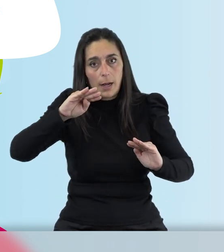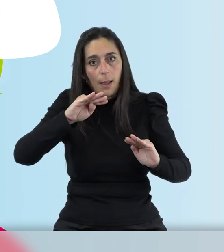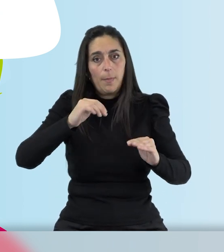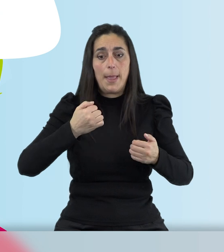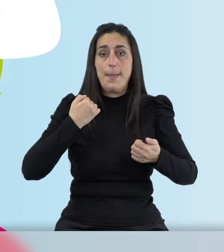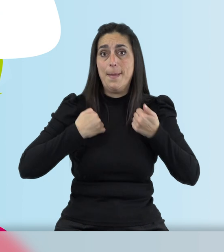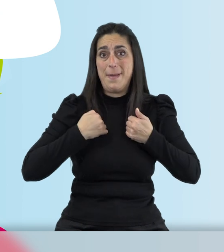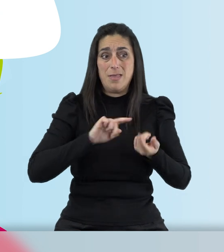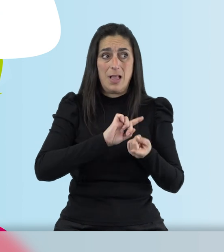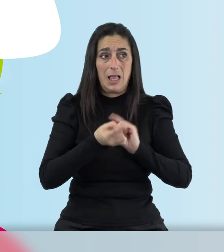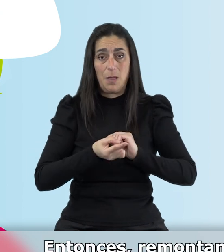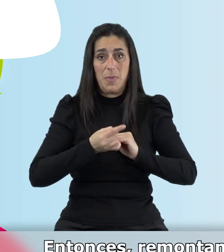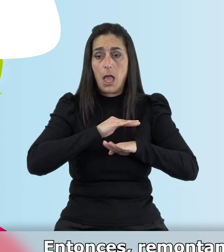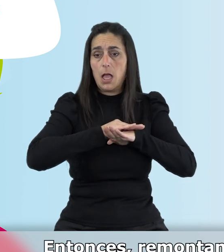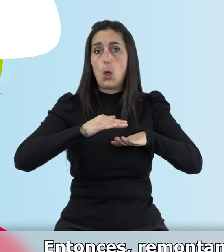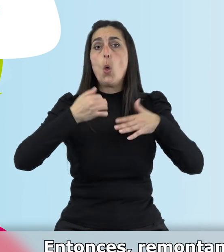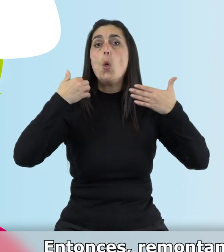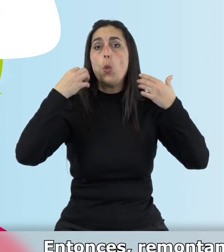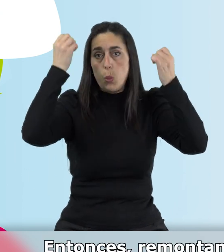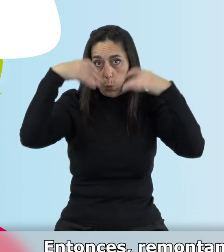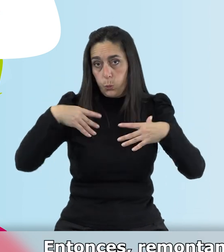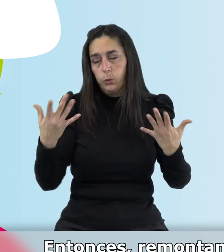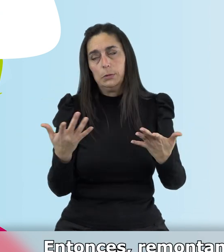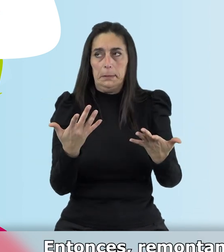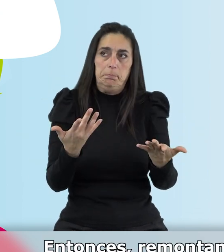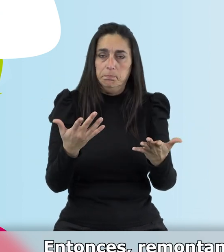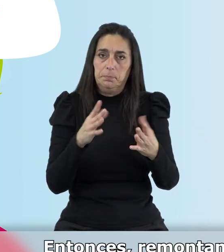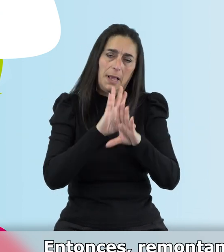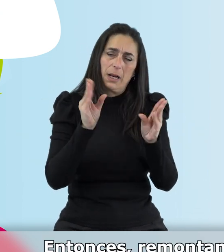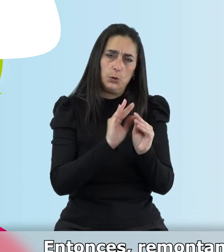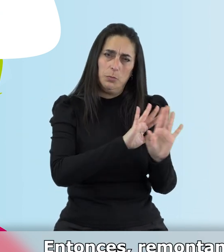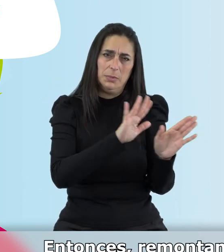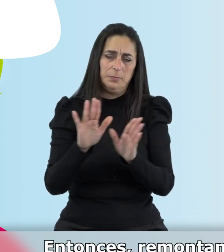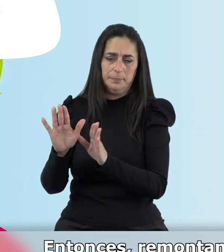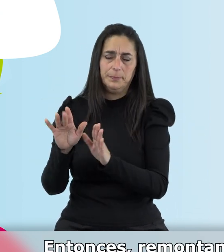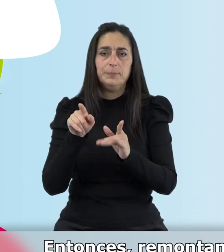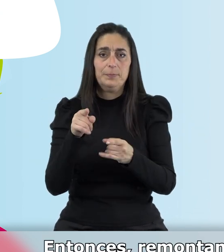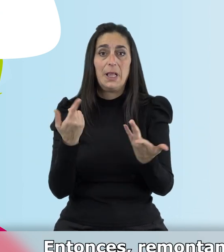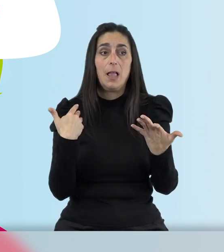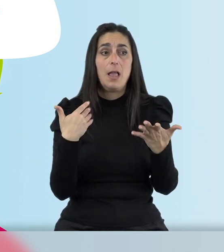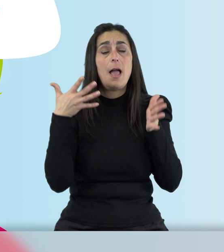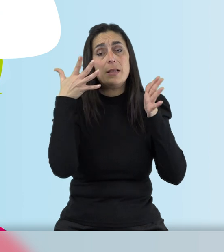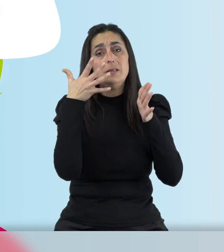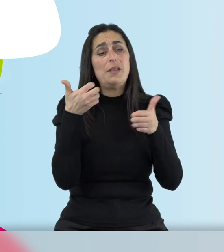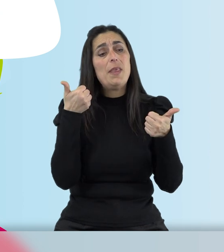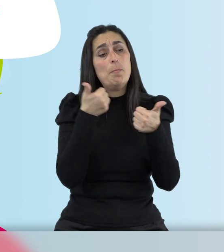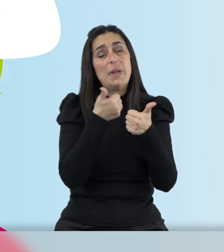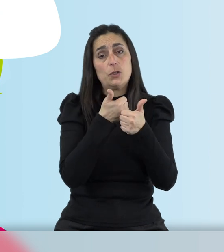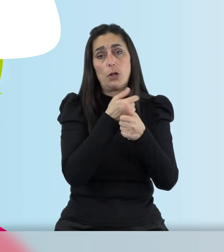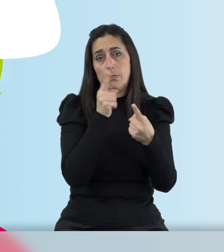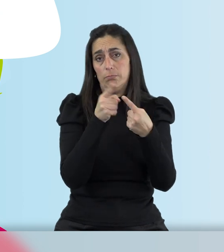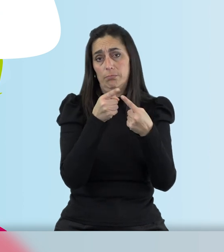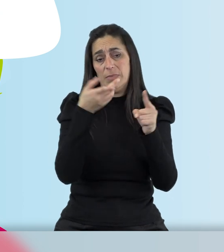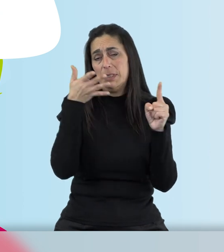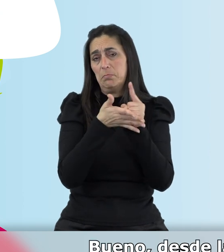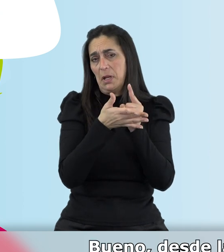bañera por ducha, etc. Entonces, remontando un poquito a qué es la asistencia personal. La